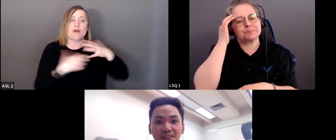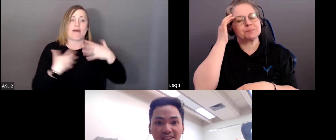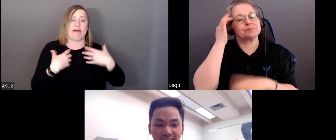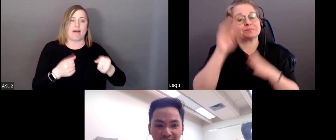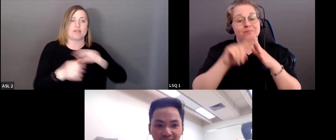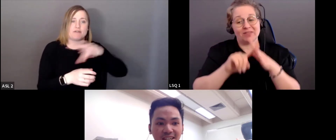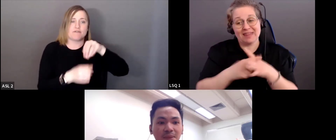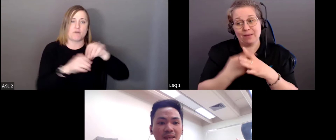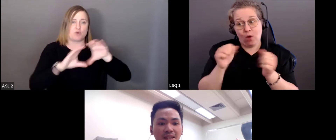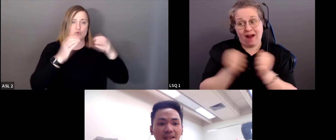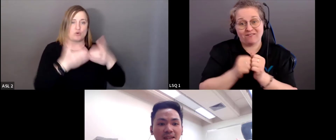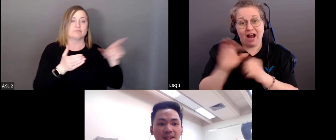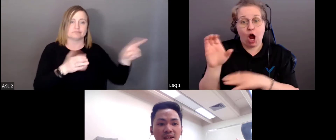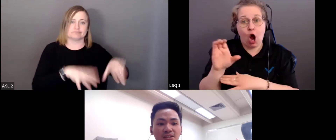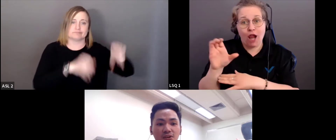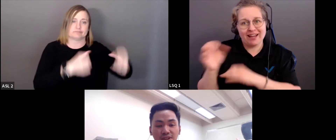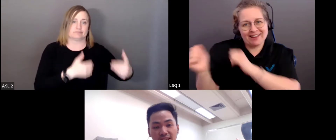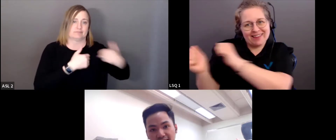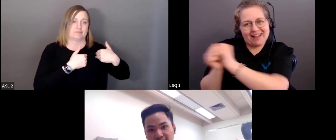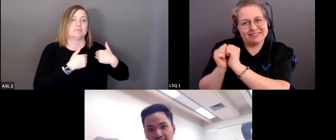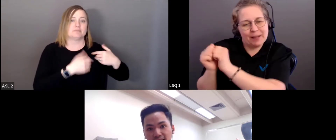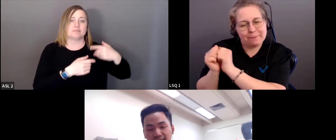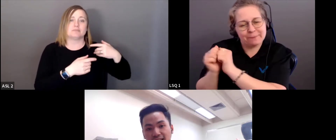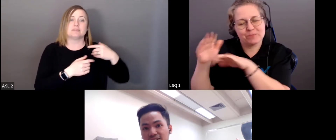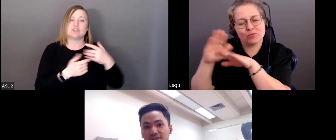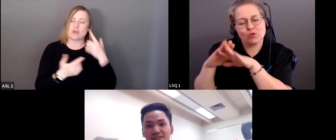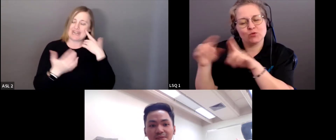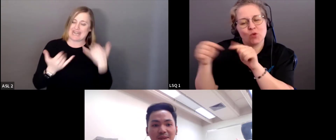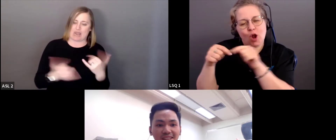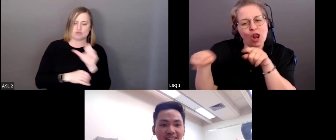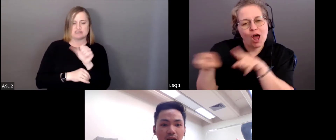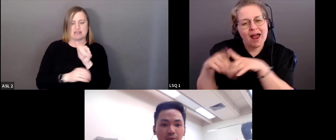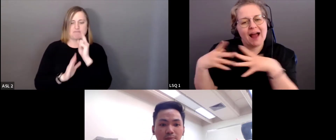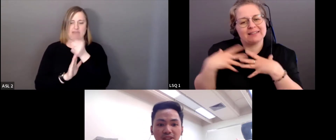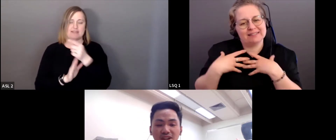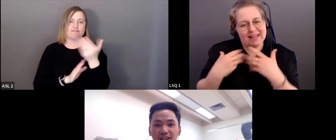conseiller public dans l'un des locaux de participation à la santé.